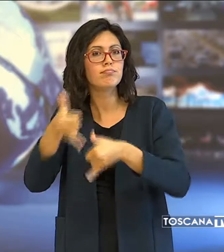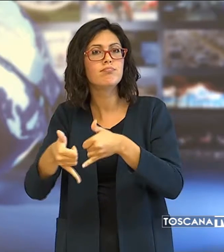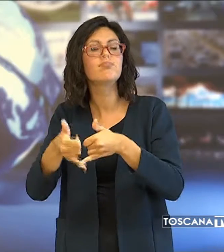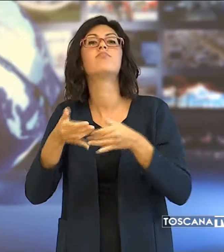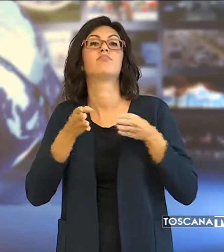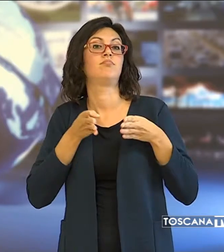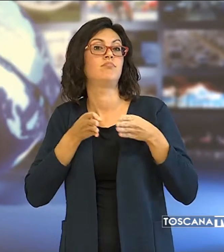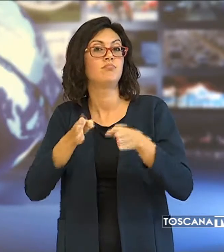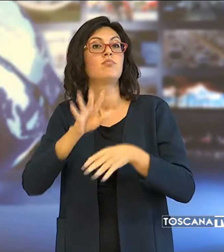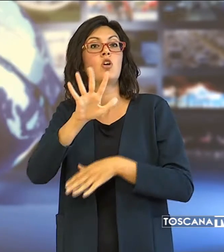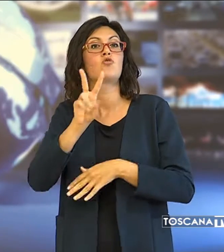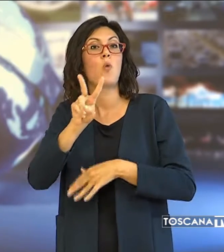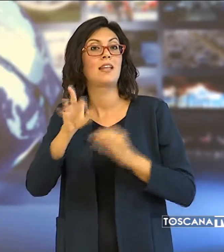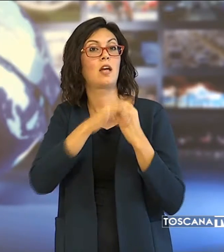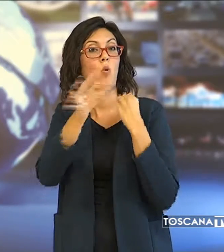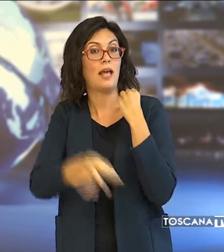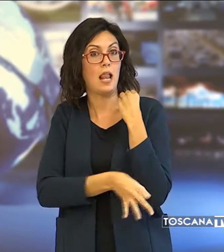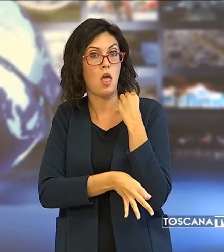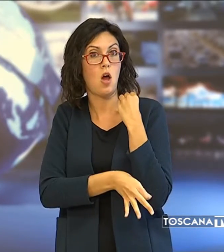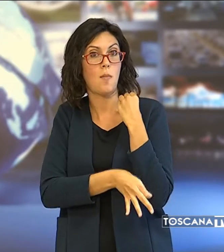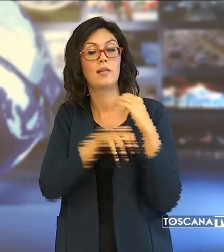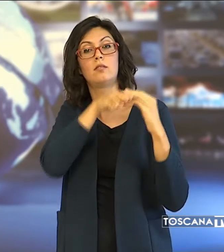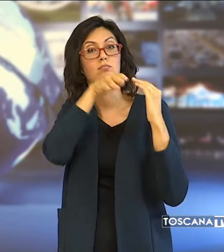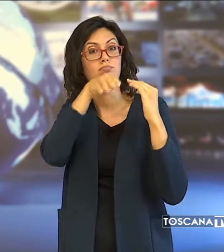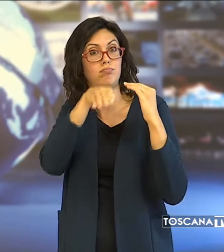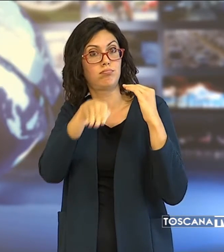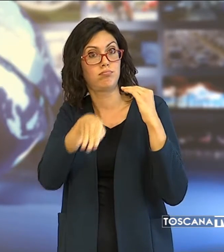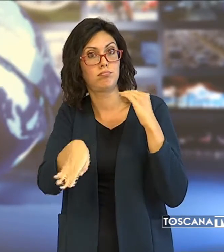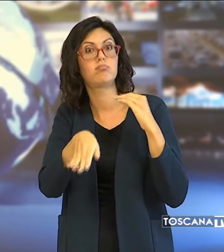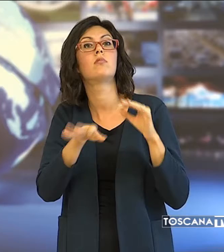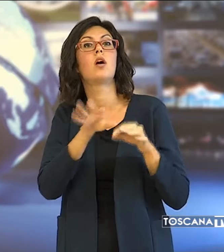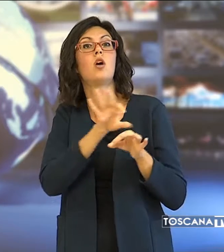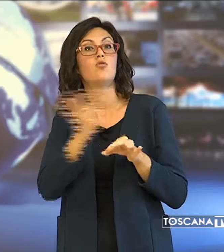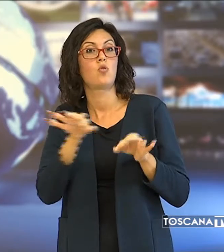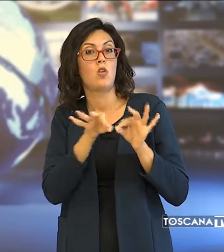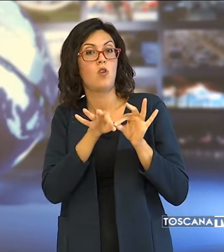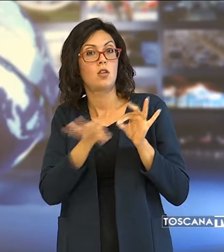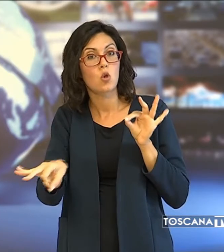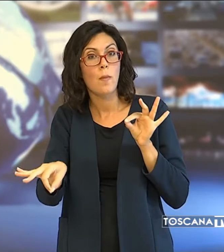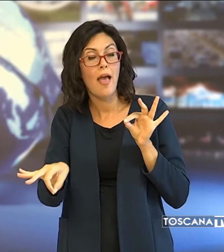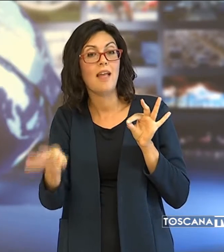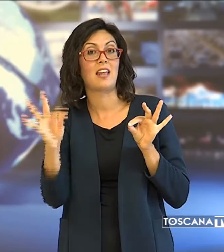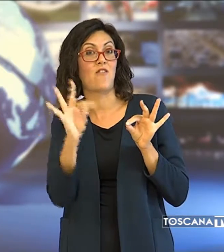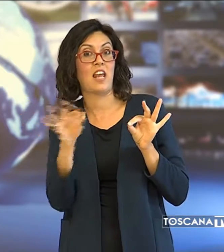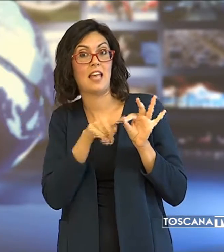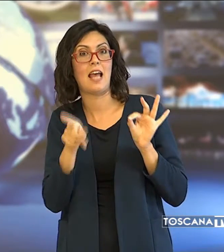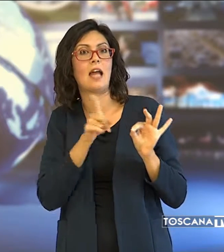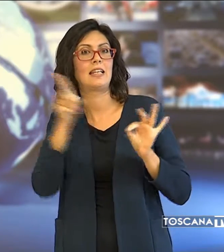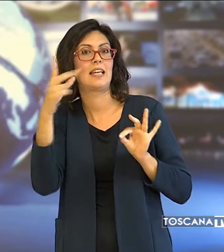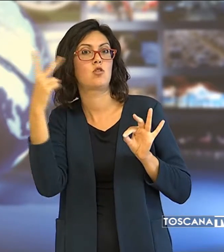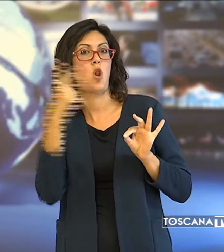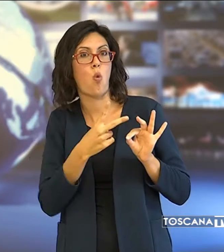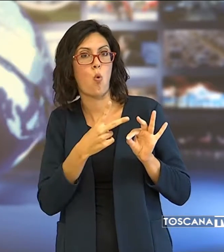di 52 km con dislivello di 500 metri lungo la freddana in direzione